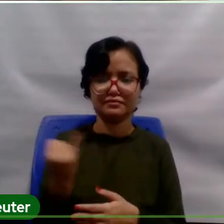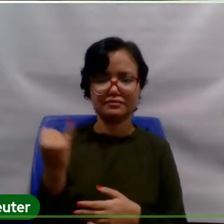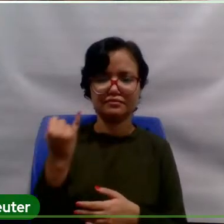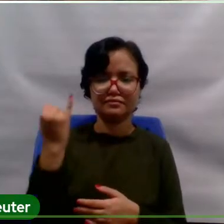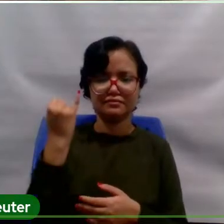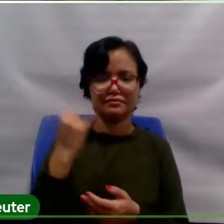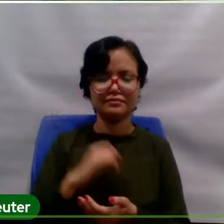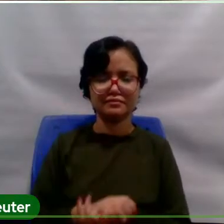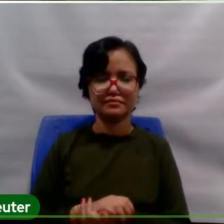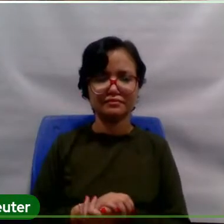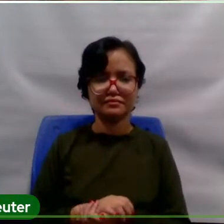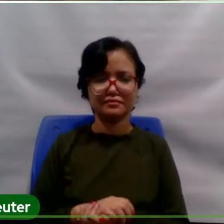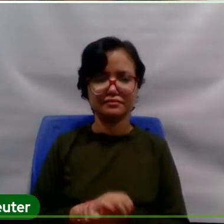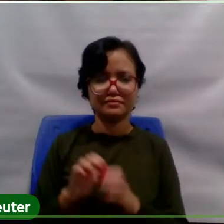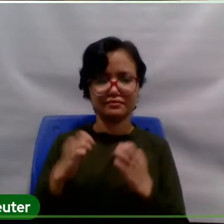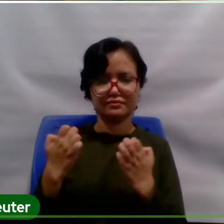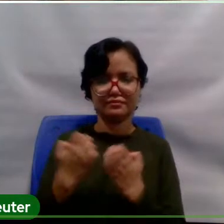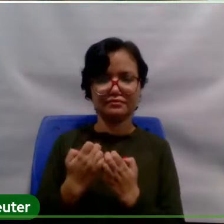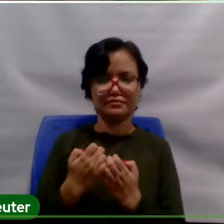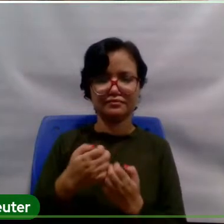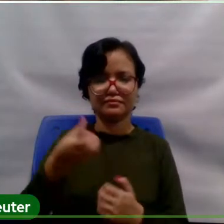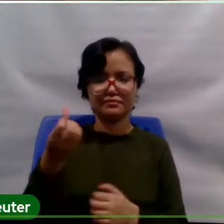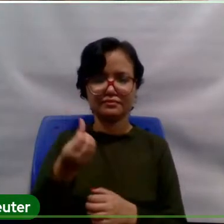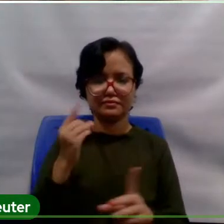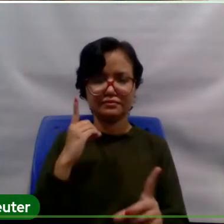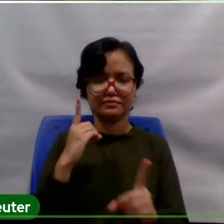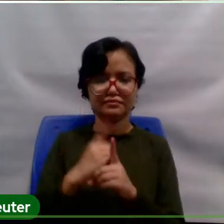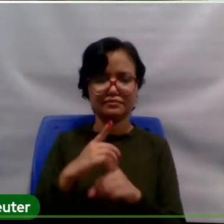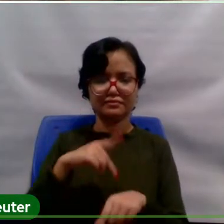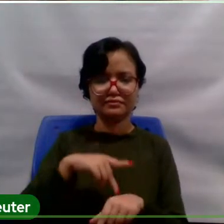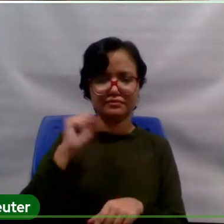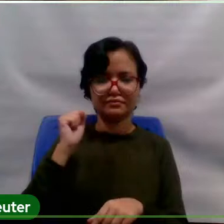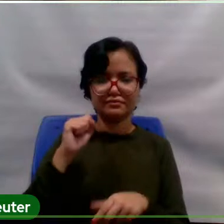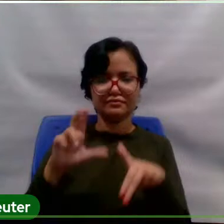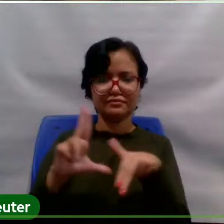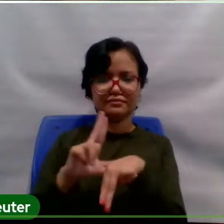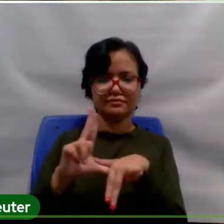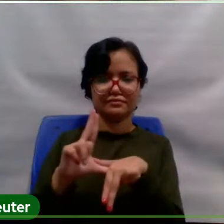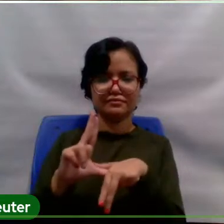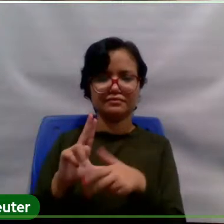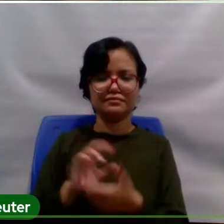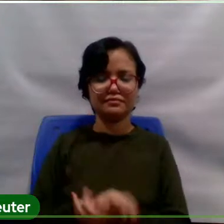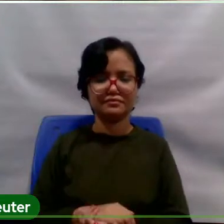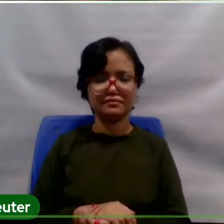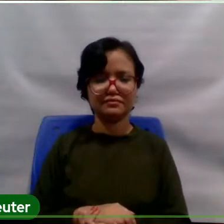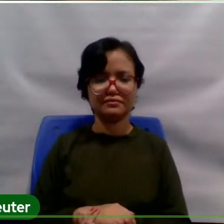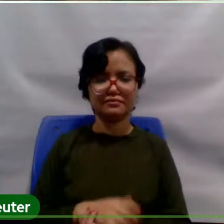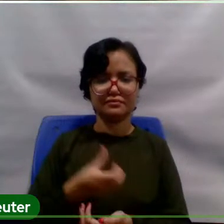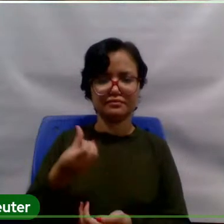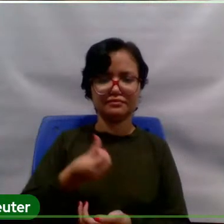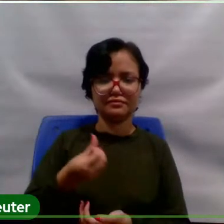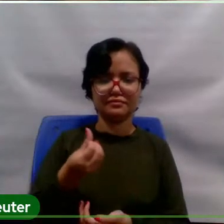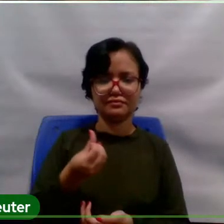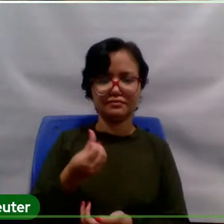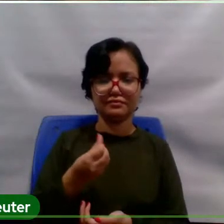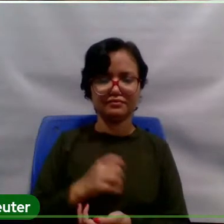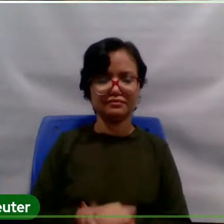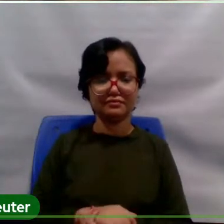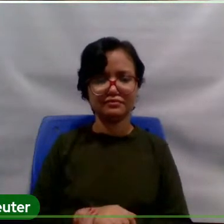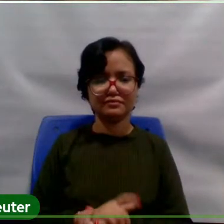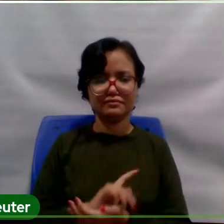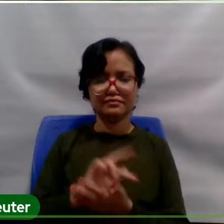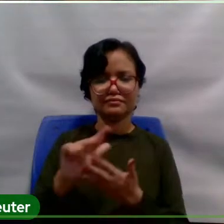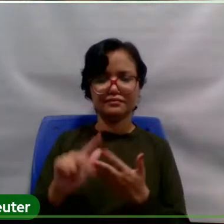o sexto encontro de pós-graduação da Unifesp. E é o sexto de muitos que ainda virão, né? Devido à